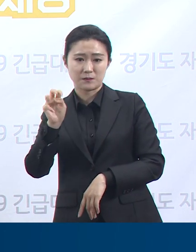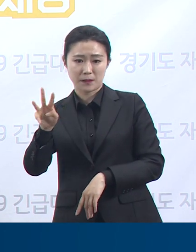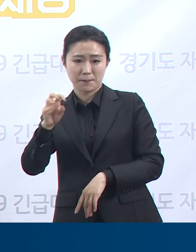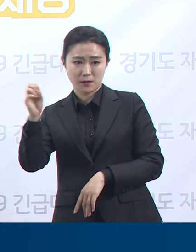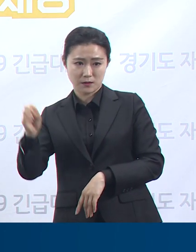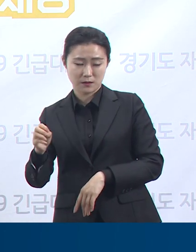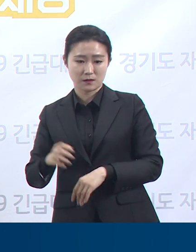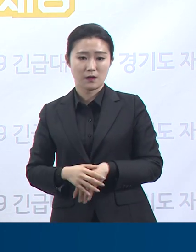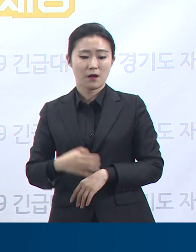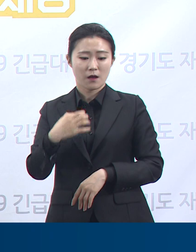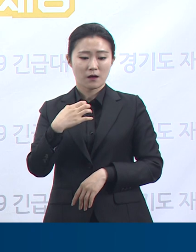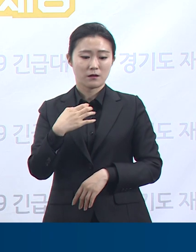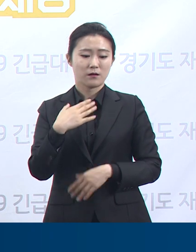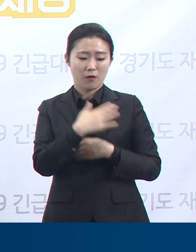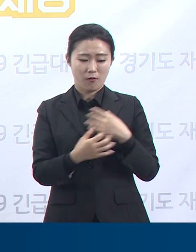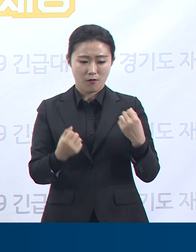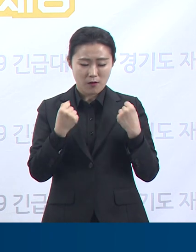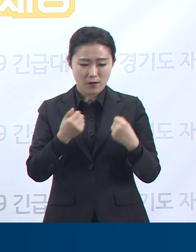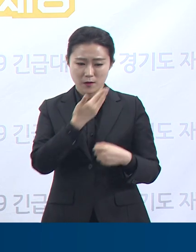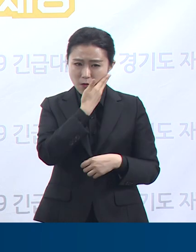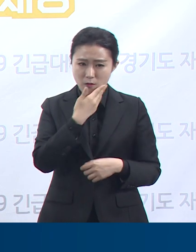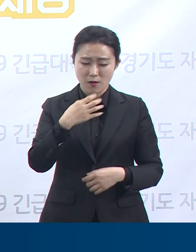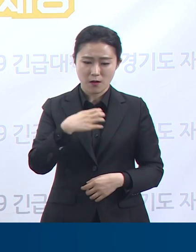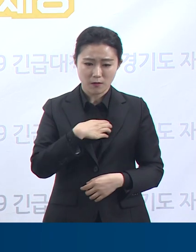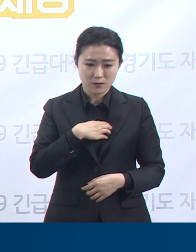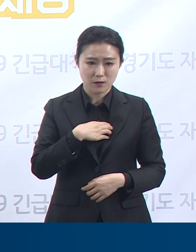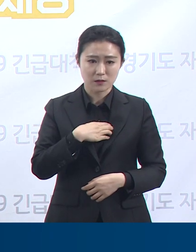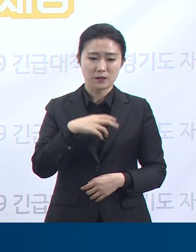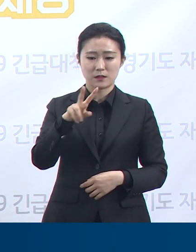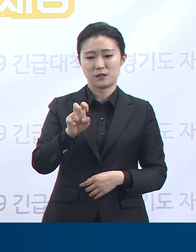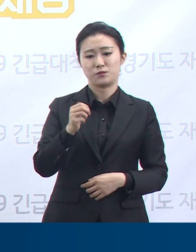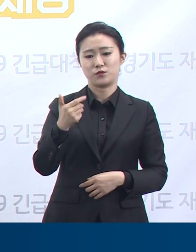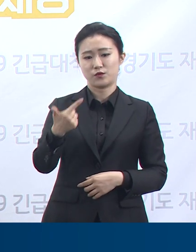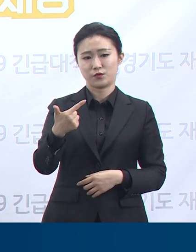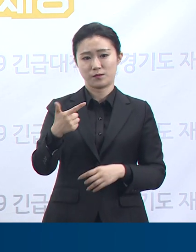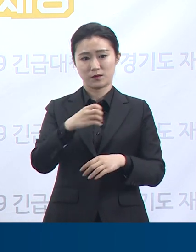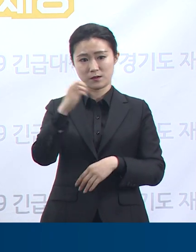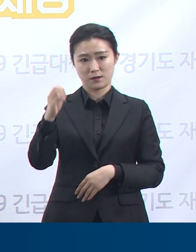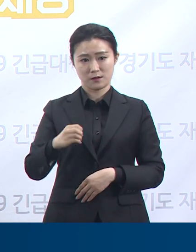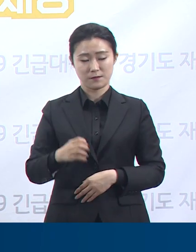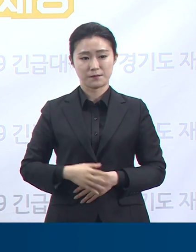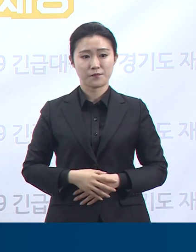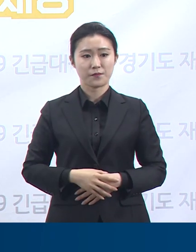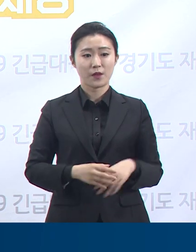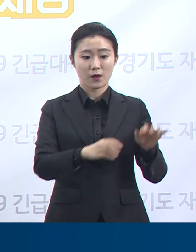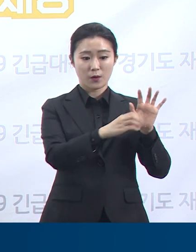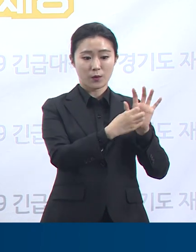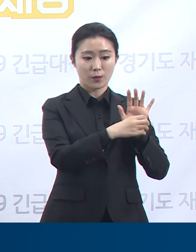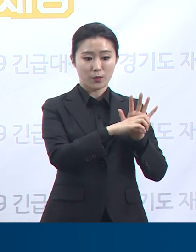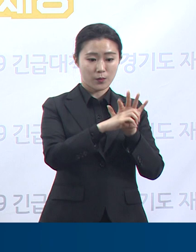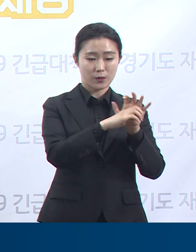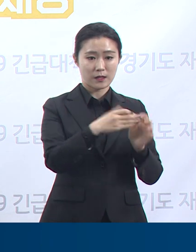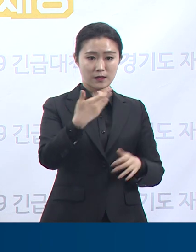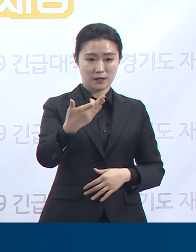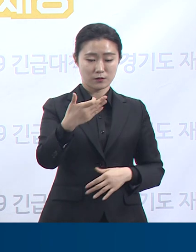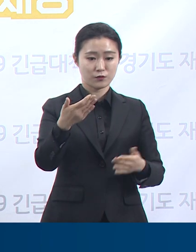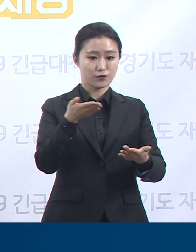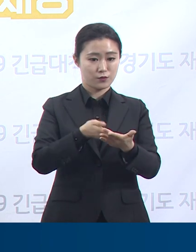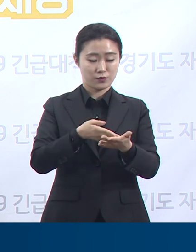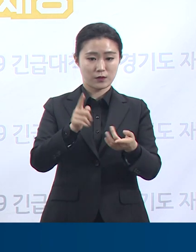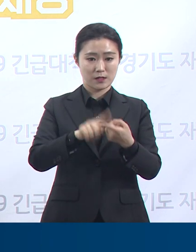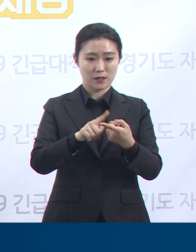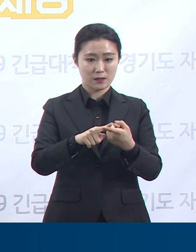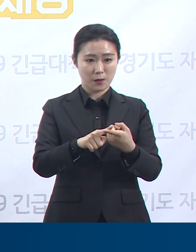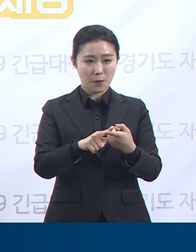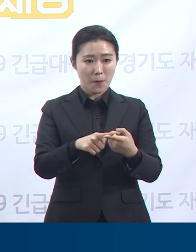영향이 21.2% 순이었습니다. 코로나19 뉴스나 정보를 접하고 느끼는 감정에 대해서는 응답자의